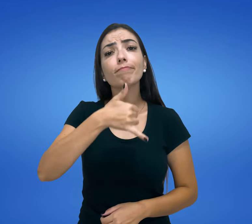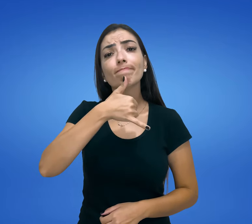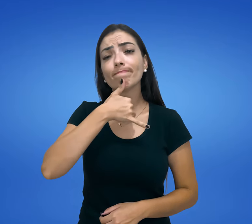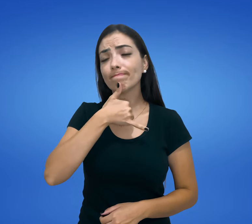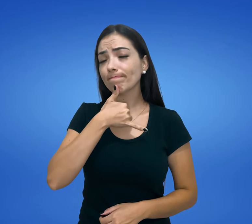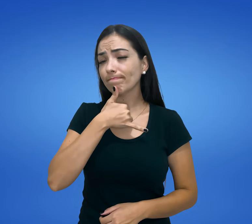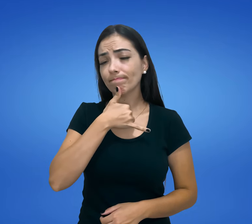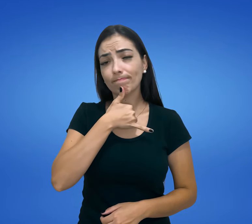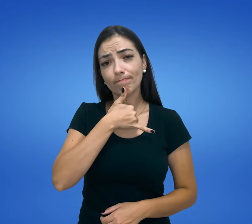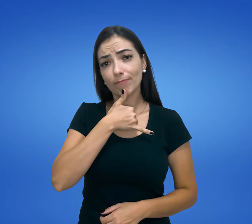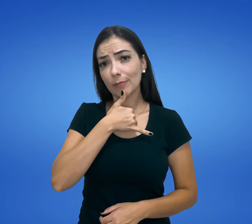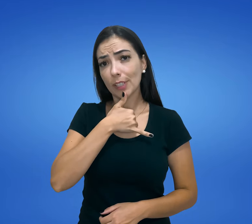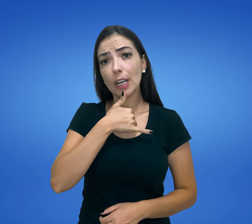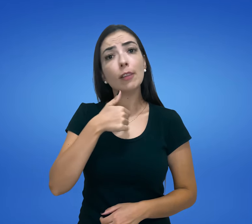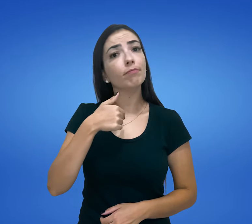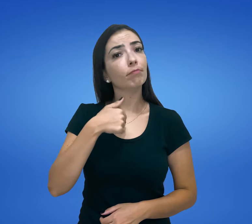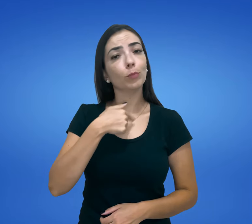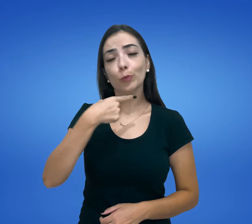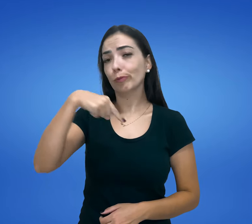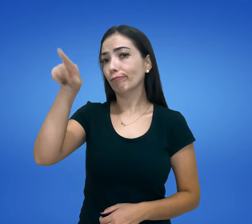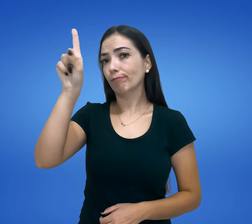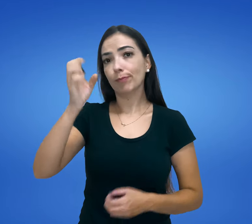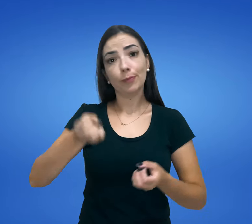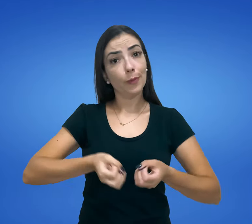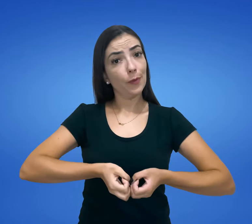Tristeza Não vou à festa